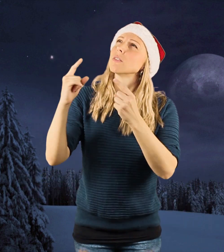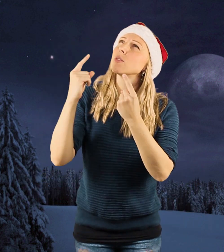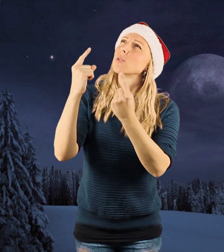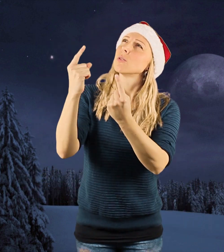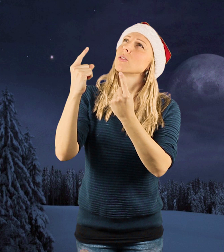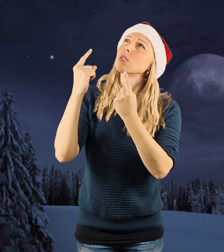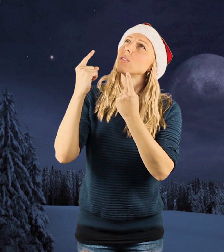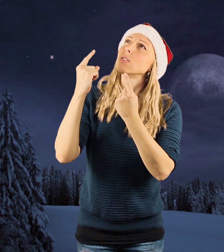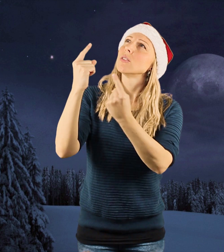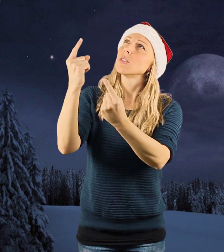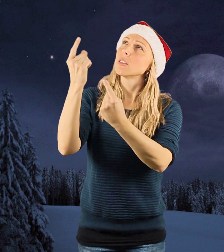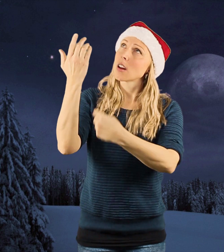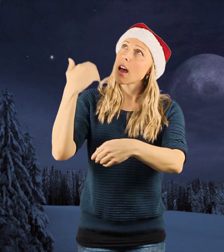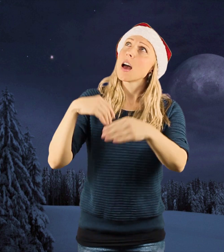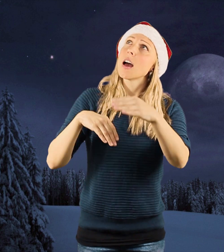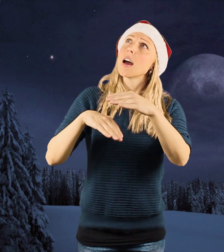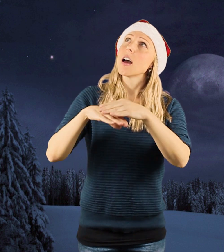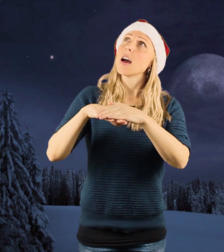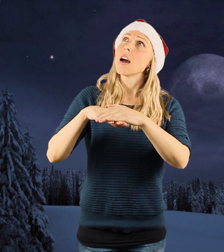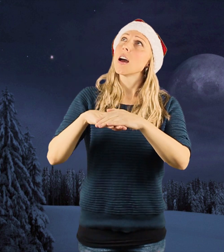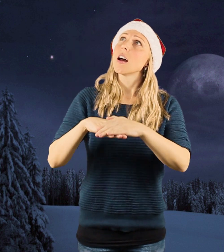förunderliga hem